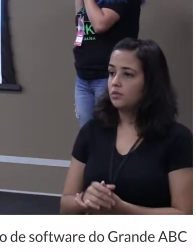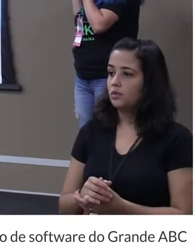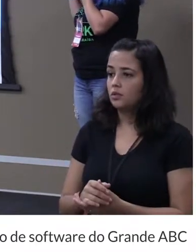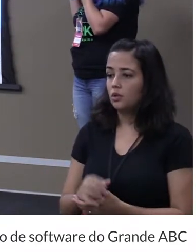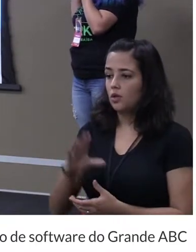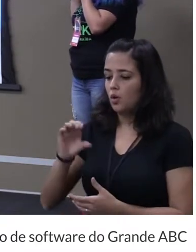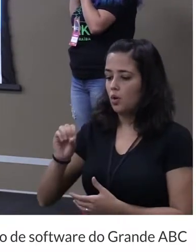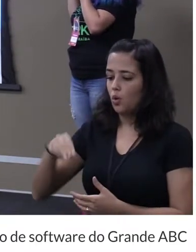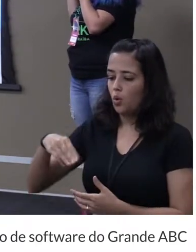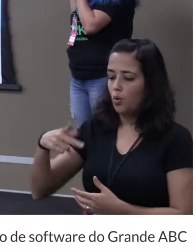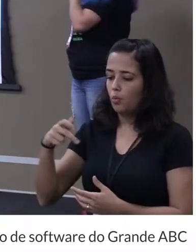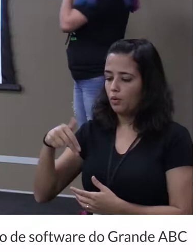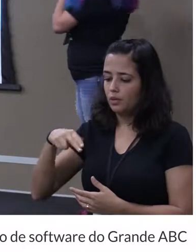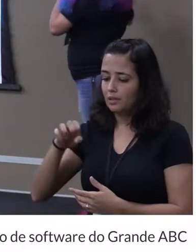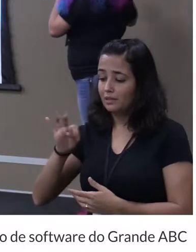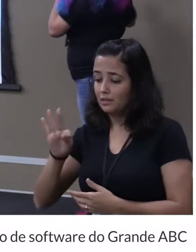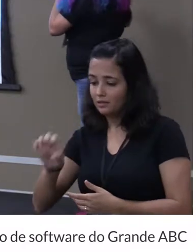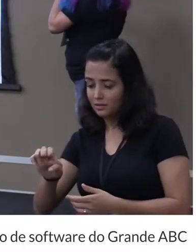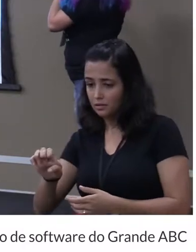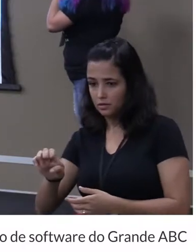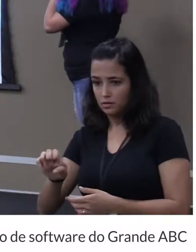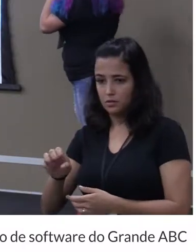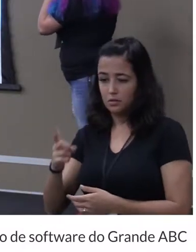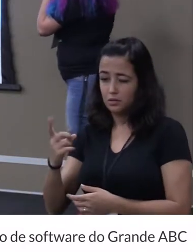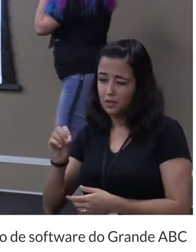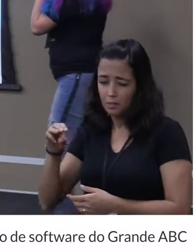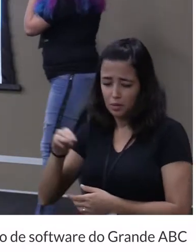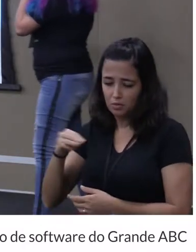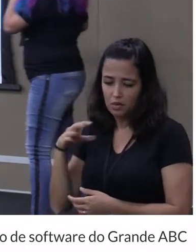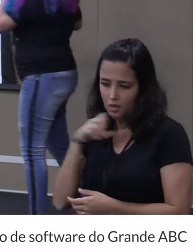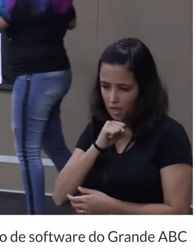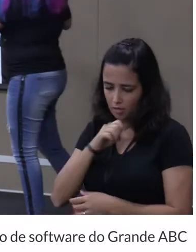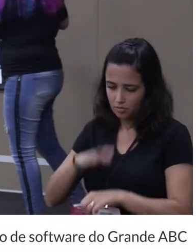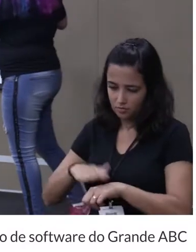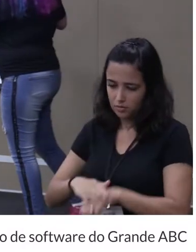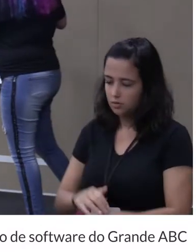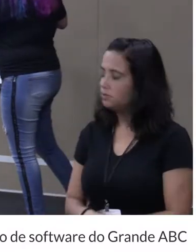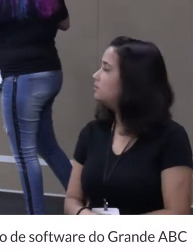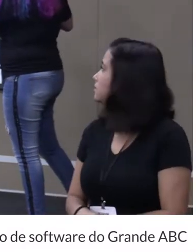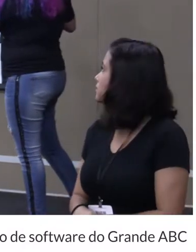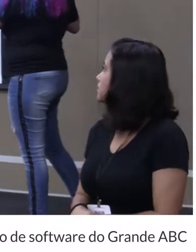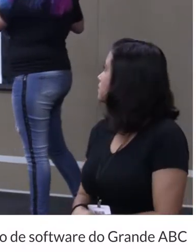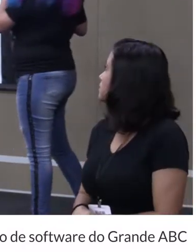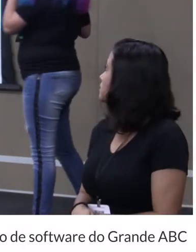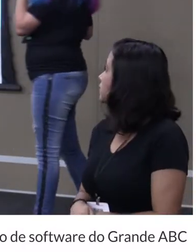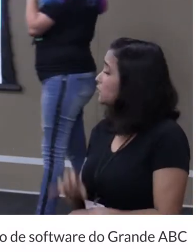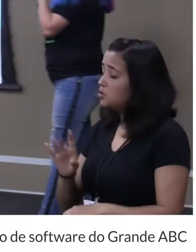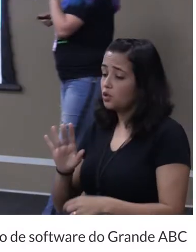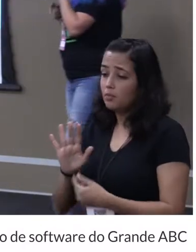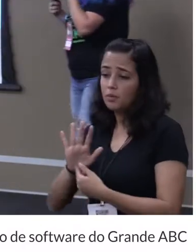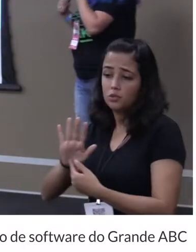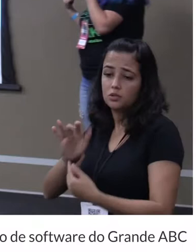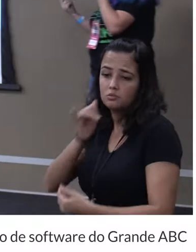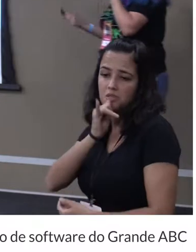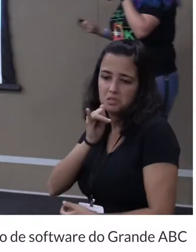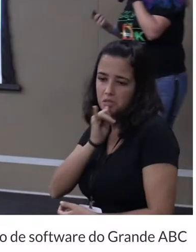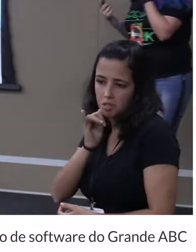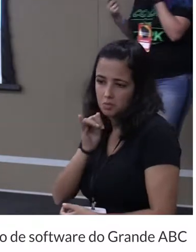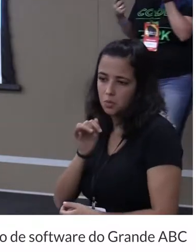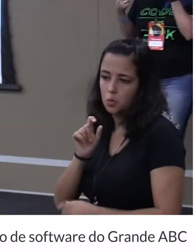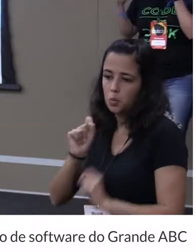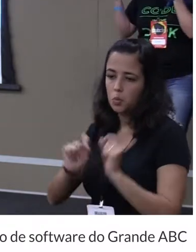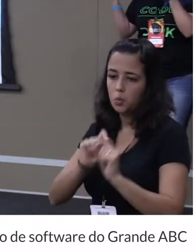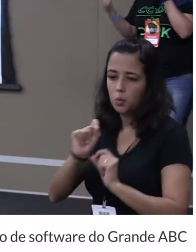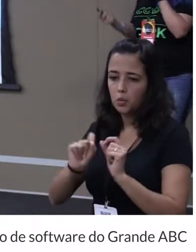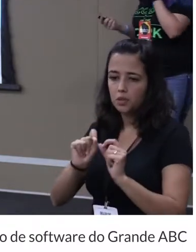componente rapidinho feito 10 minutos menos até sei lá. Só para exemplificar vocês o que